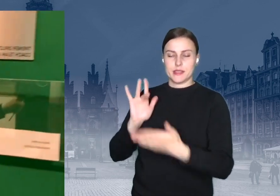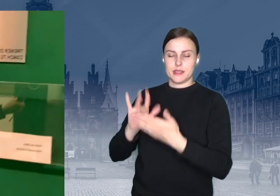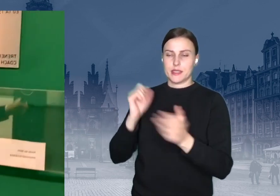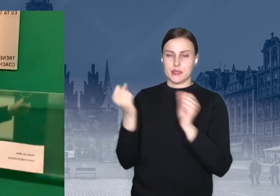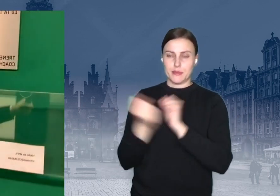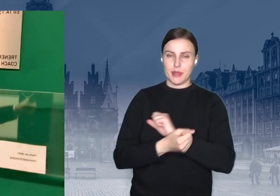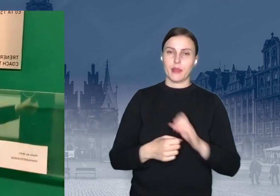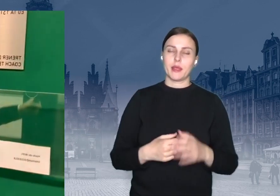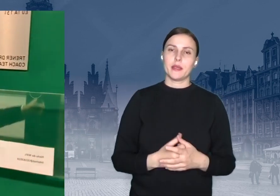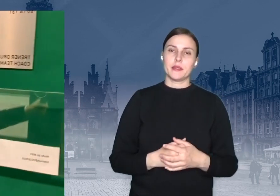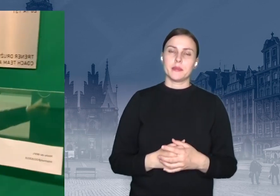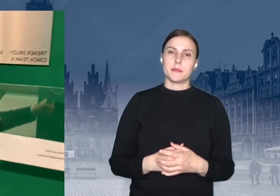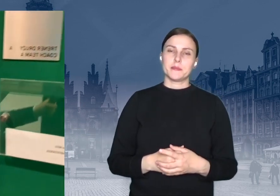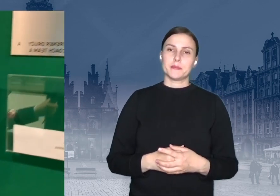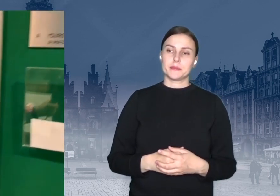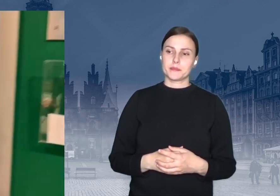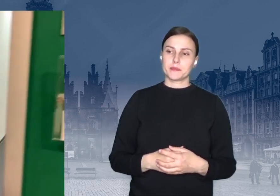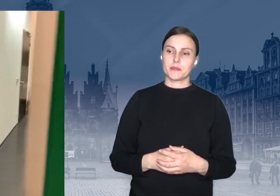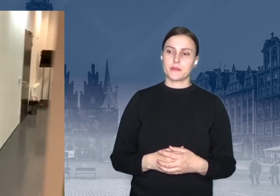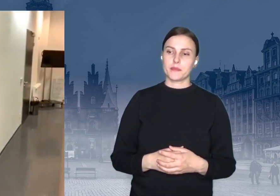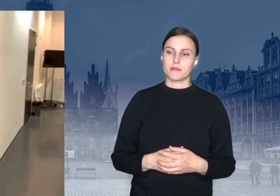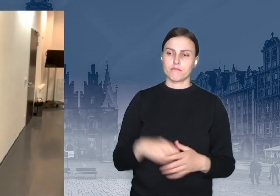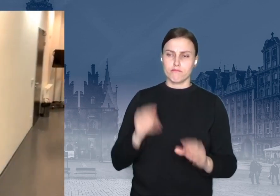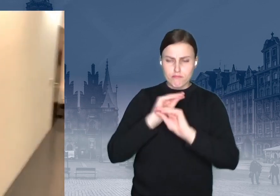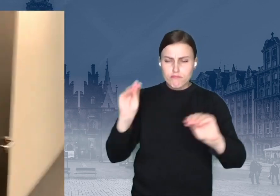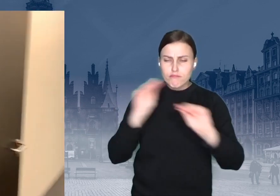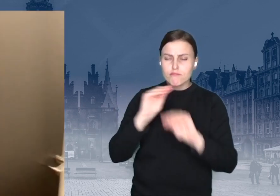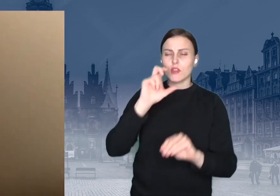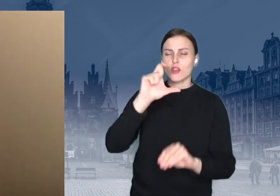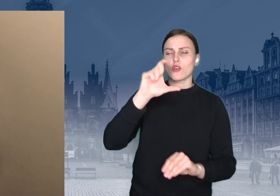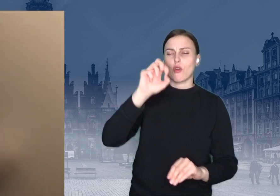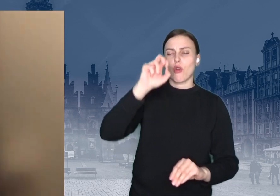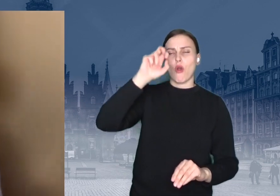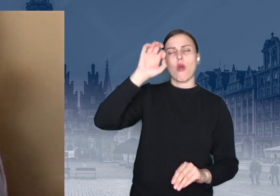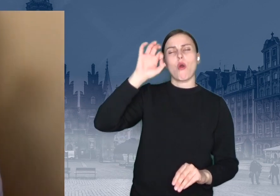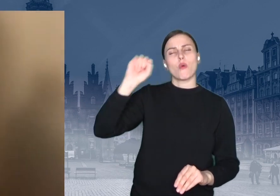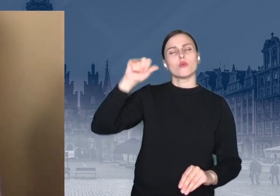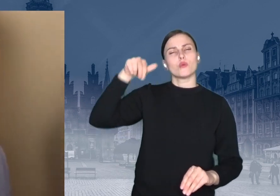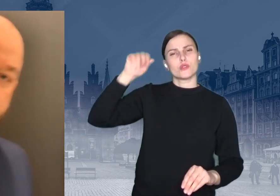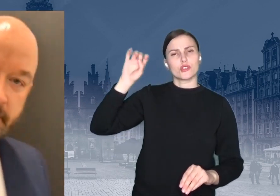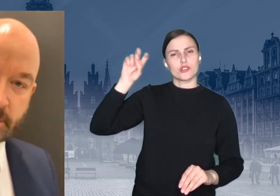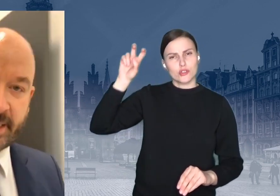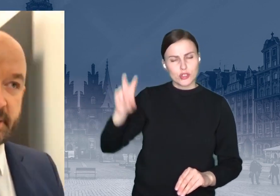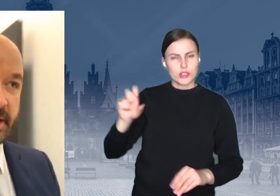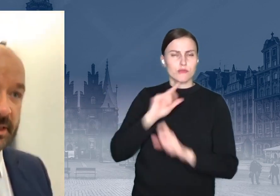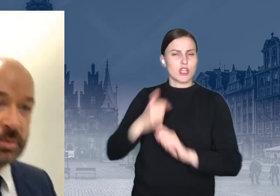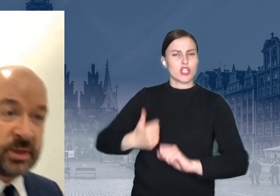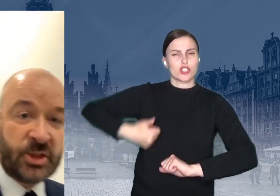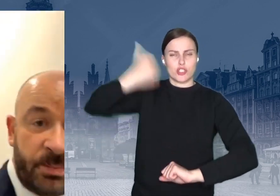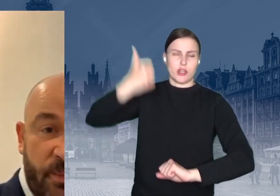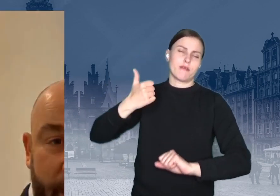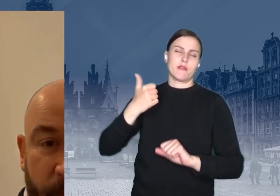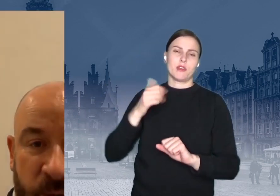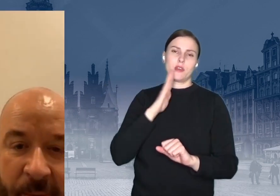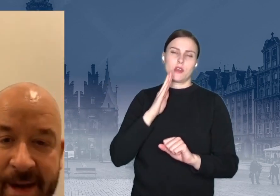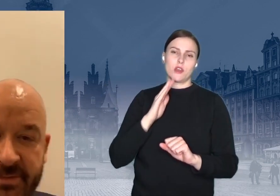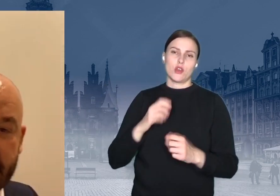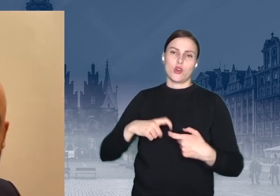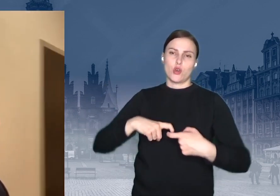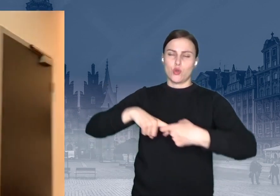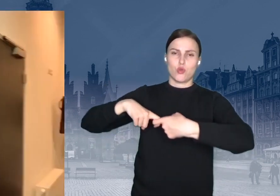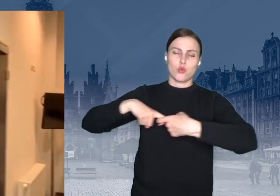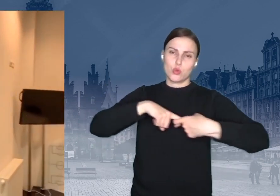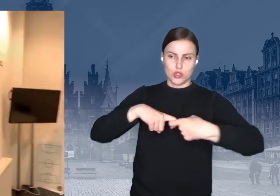coach, coach, coach, coach. Tu jest coach, czyli szef drużyny. Słuchajcie, tutaj się odbywają